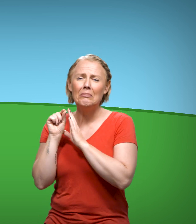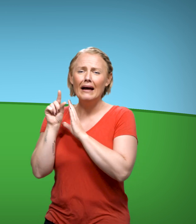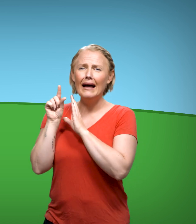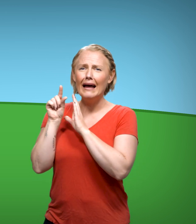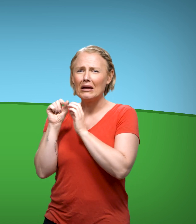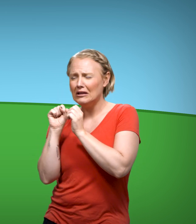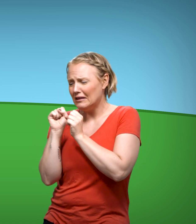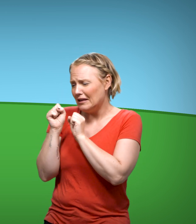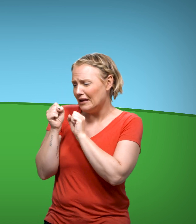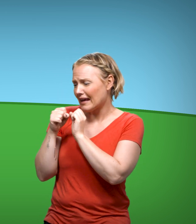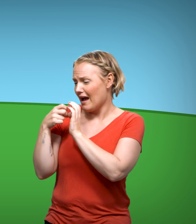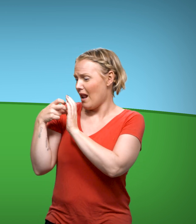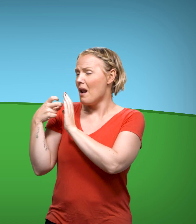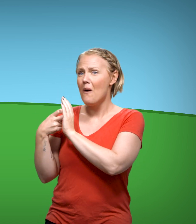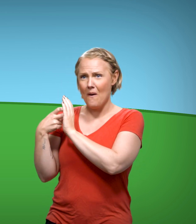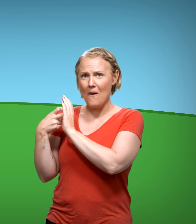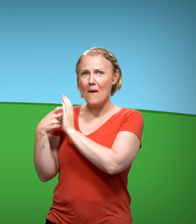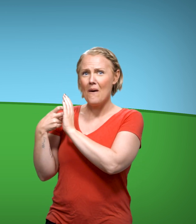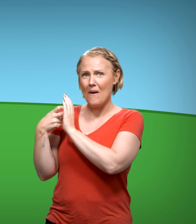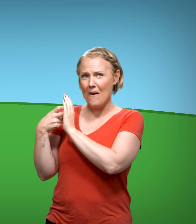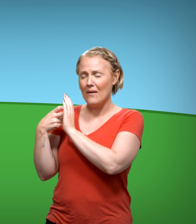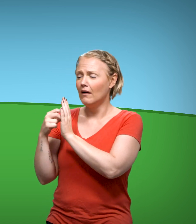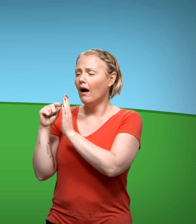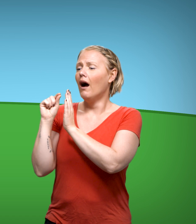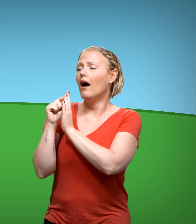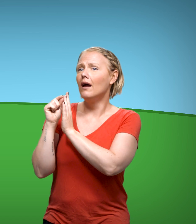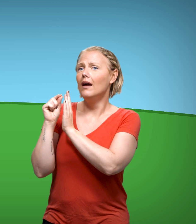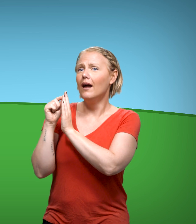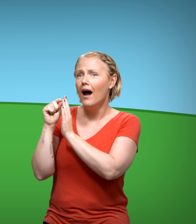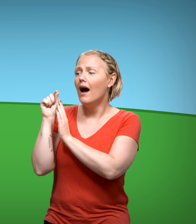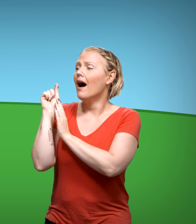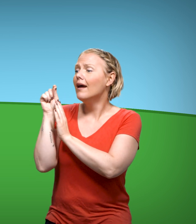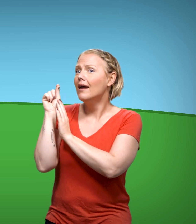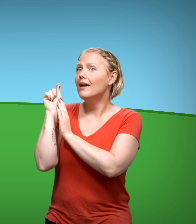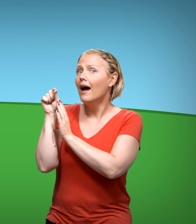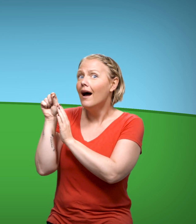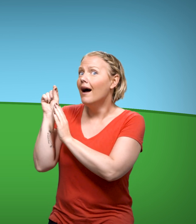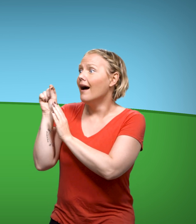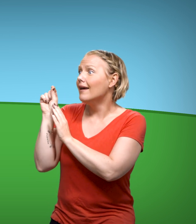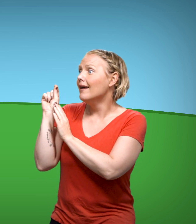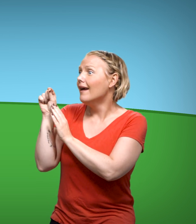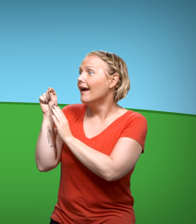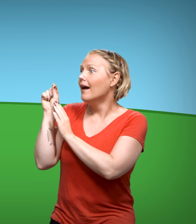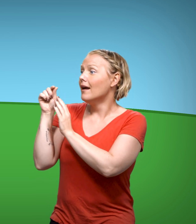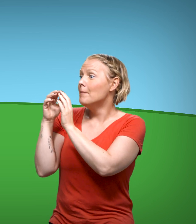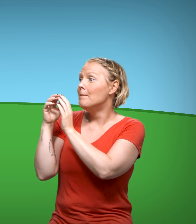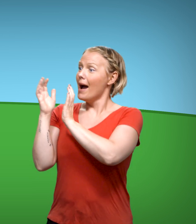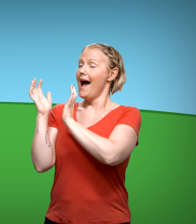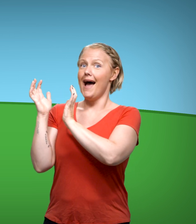og ynket seg der den lå. Hakk, hakke, hakk, egget det sprakk,